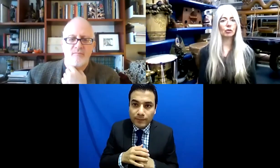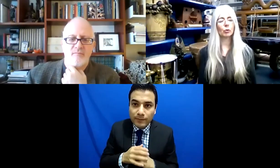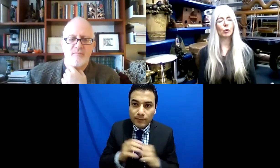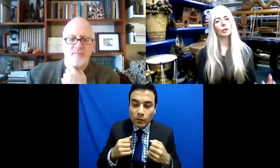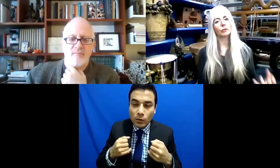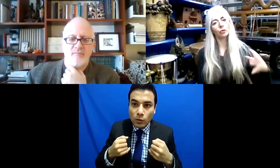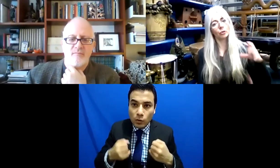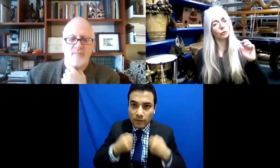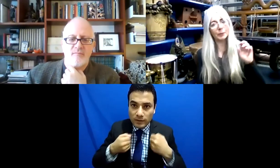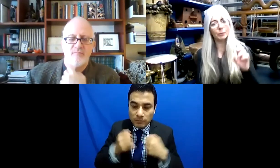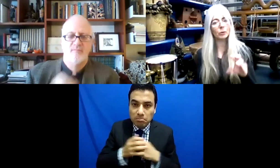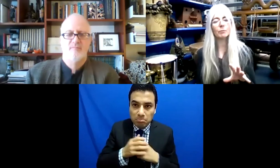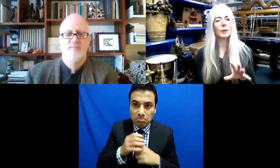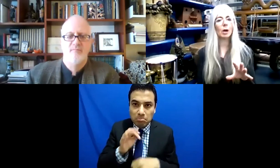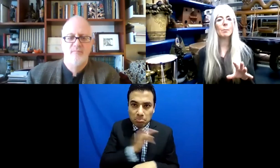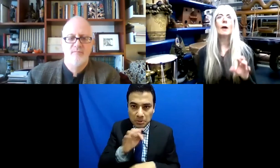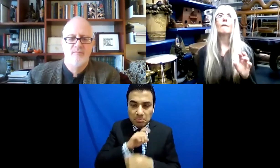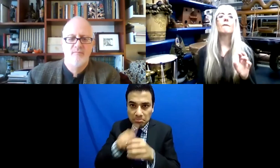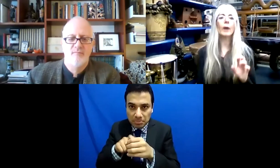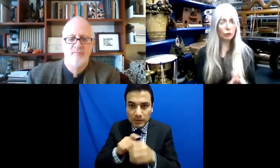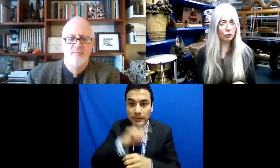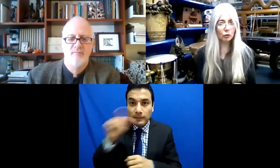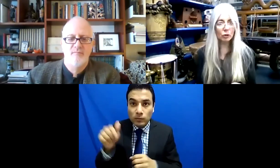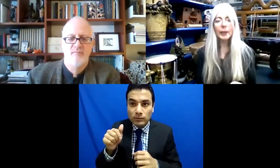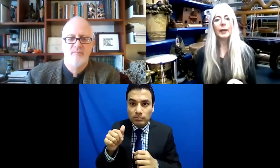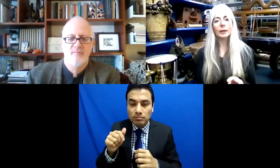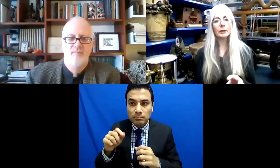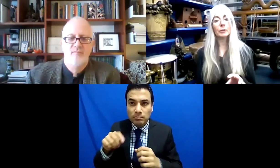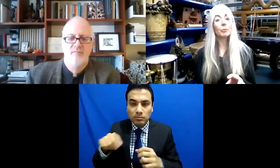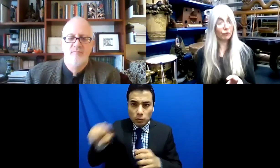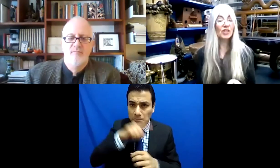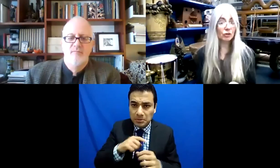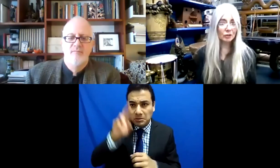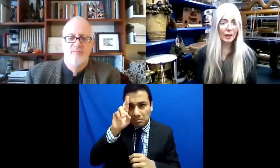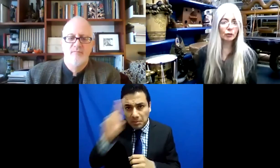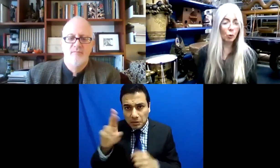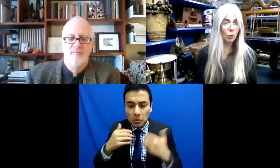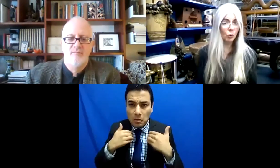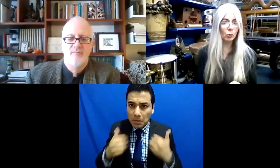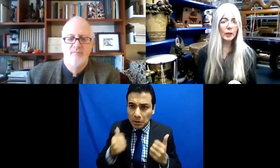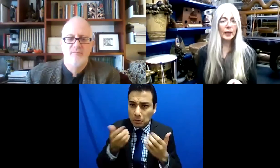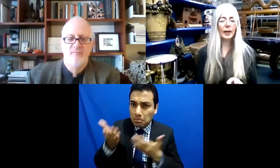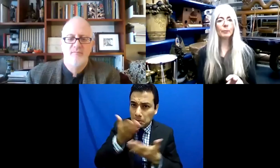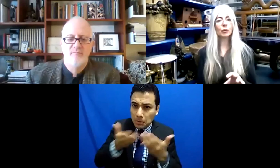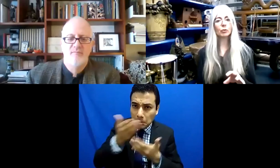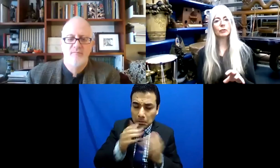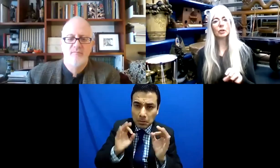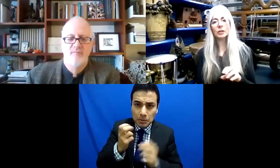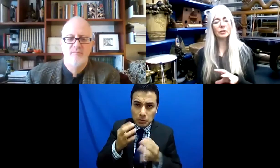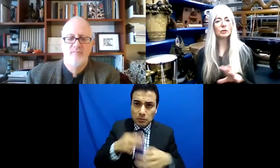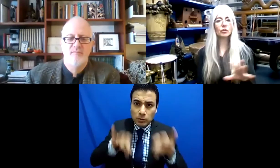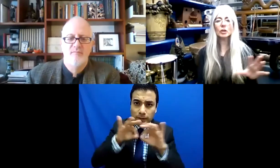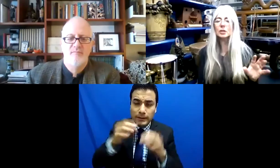pero había respeto, entendimiento y demás. Y la gente se volvió vital para la